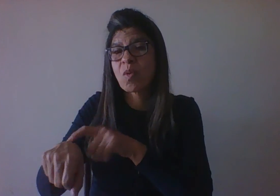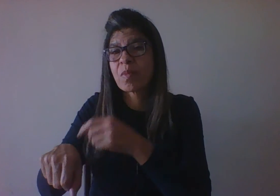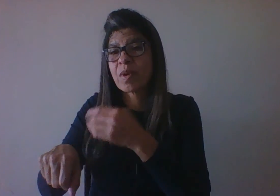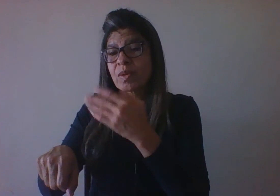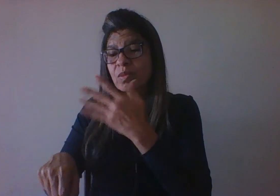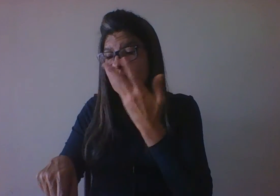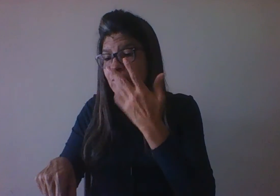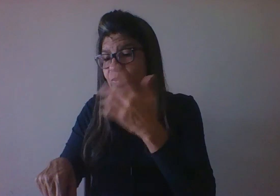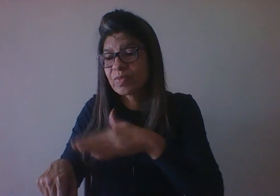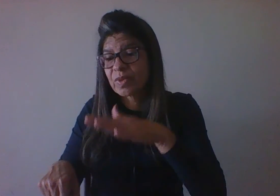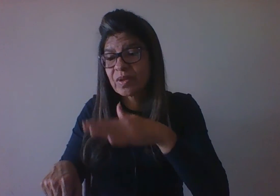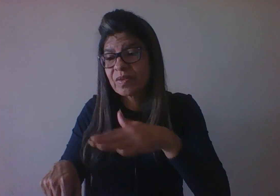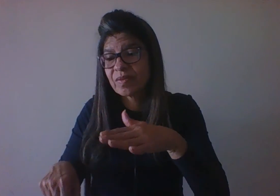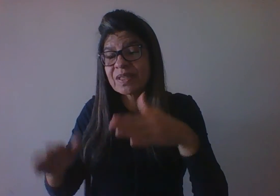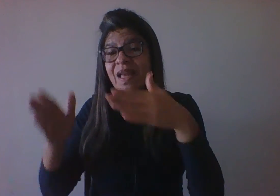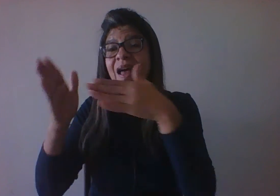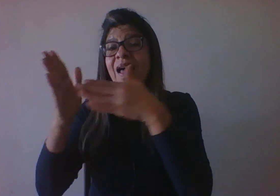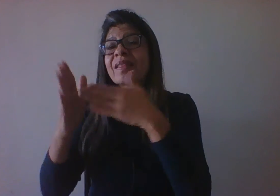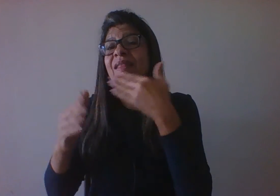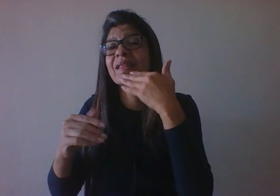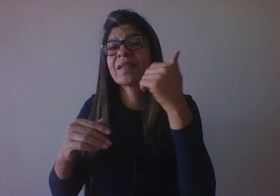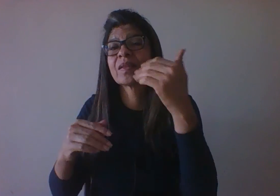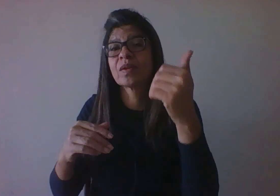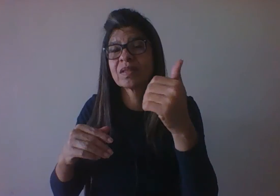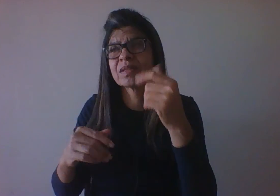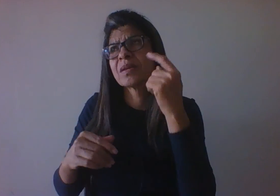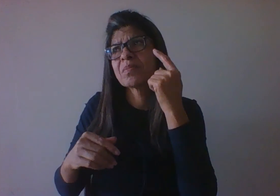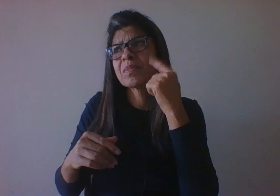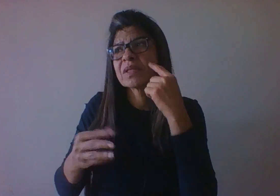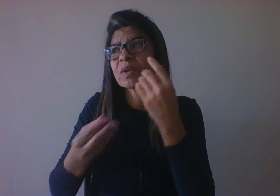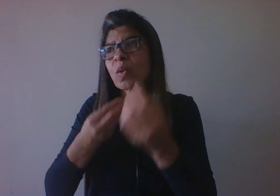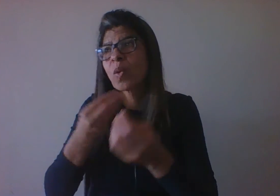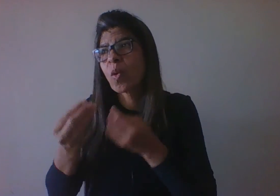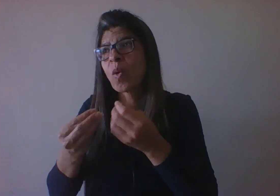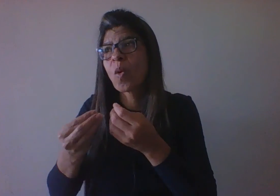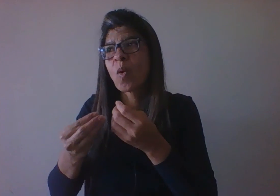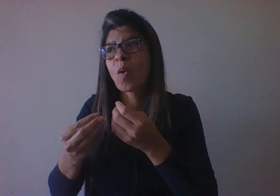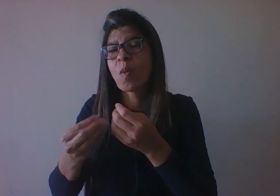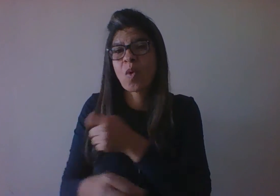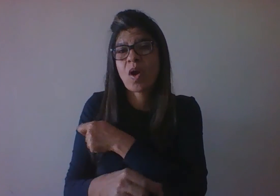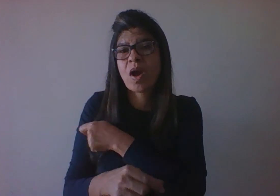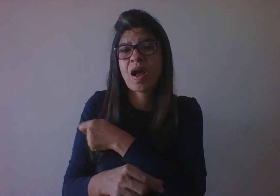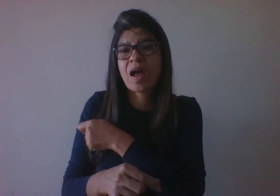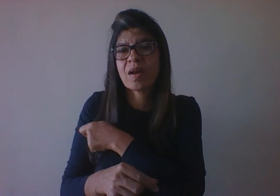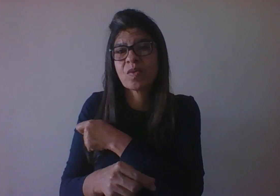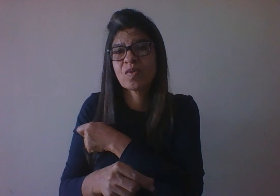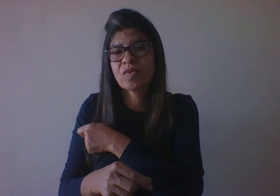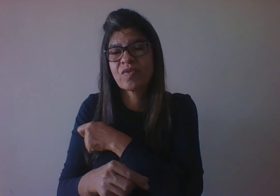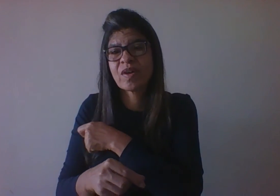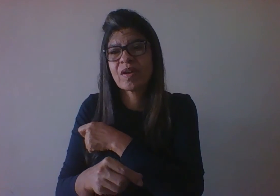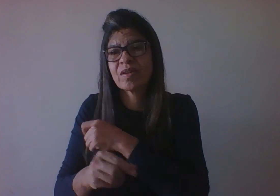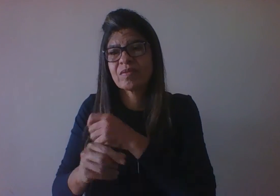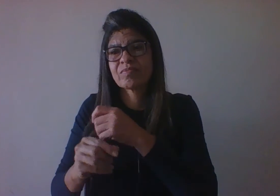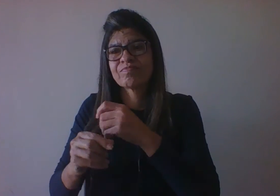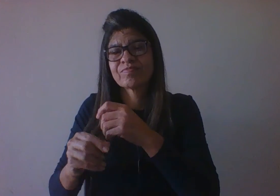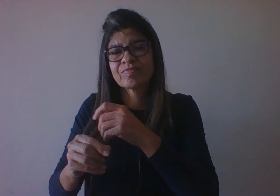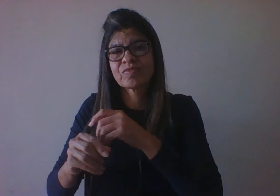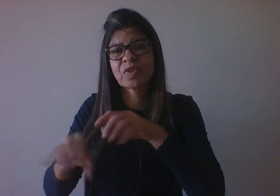na formação do docente para o ensino médio, fundamental e médio. Então, estudar o